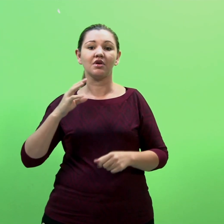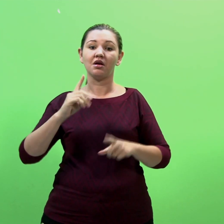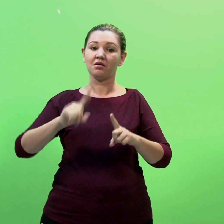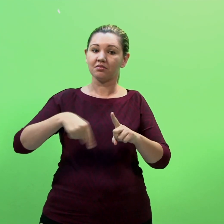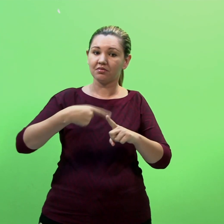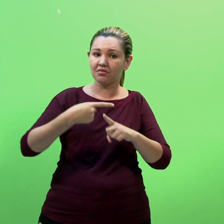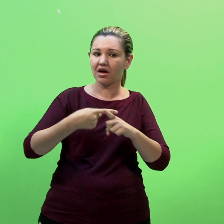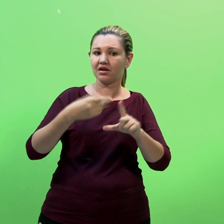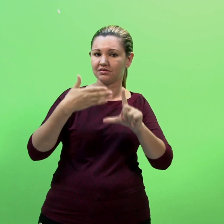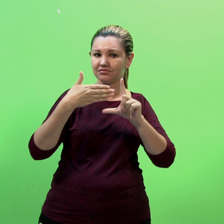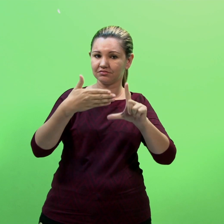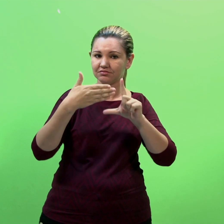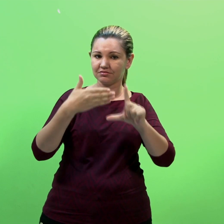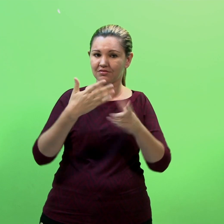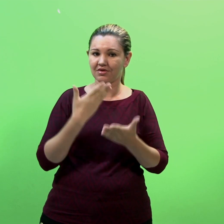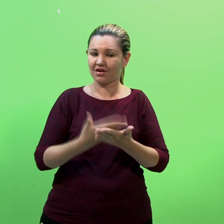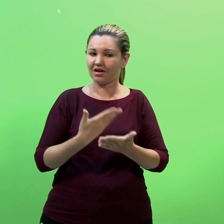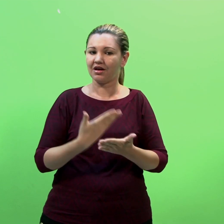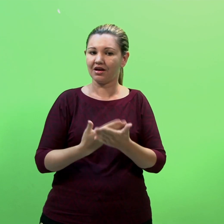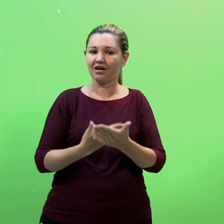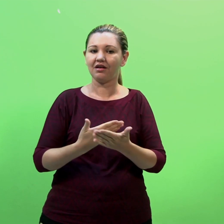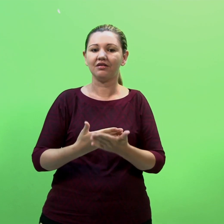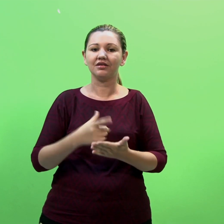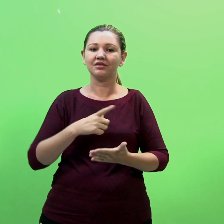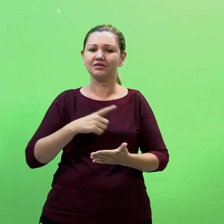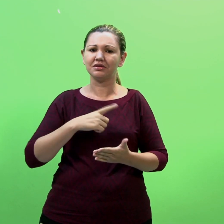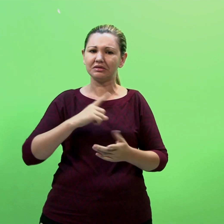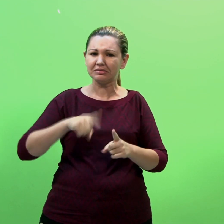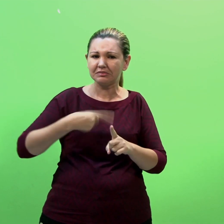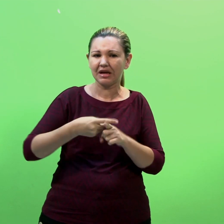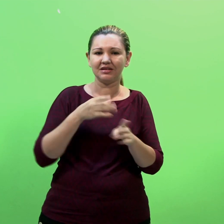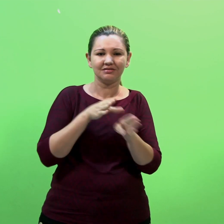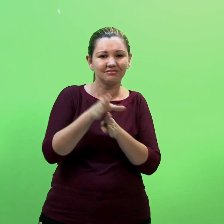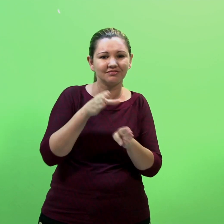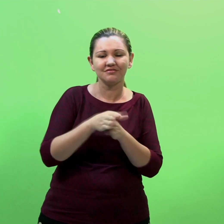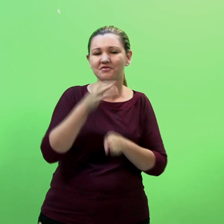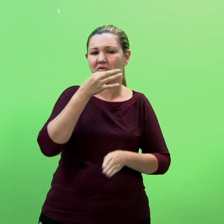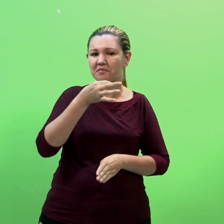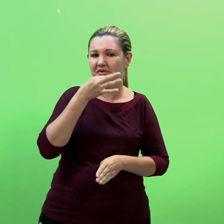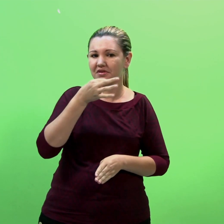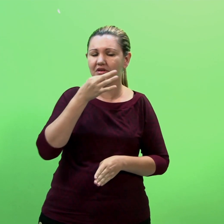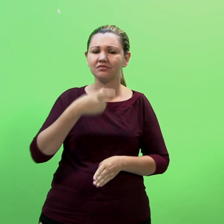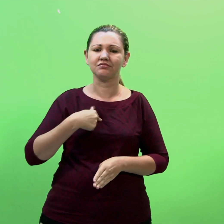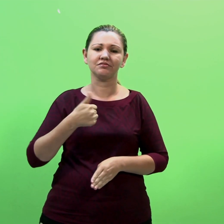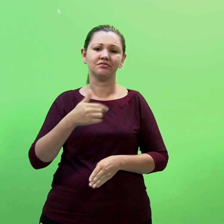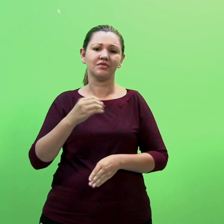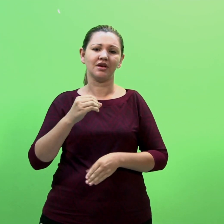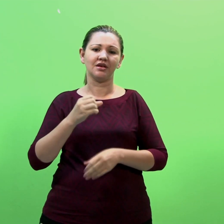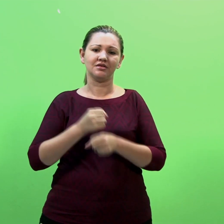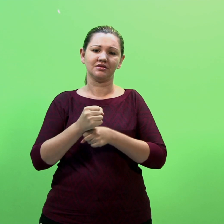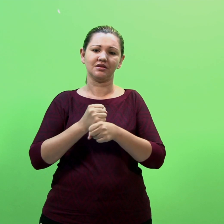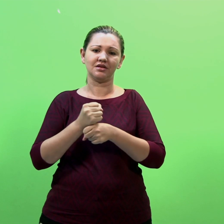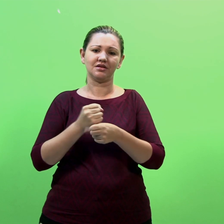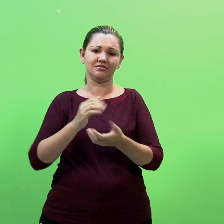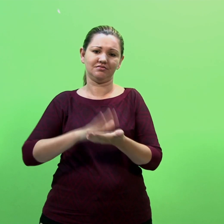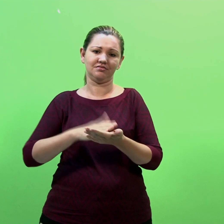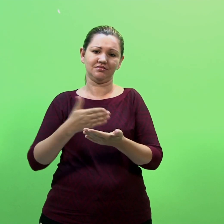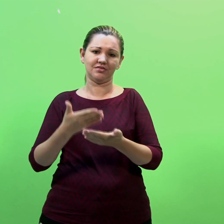videoaulas acrescentarão várias dicas e orientações práticas baseadas na minha experiência de mais de 10 anos como intérprete